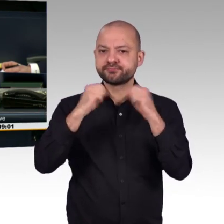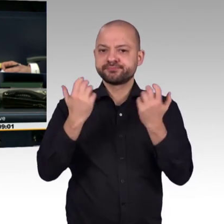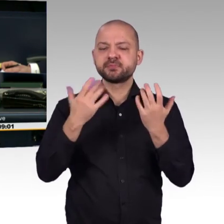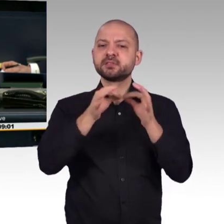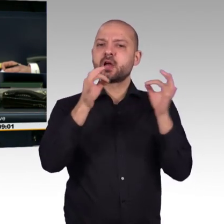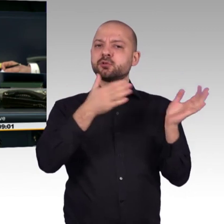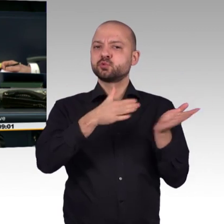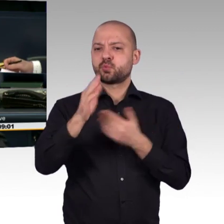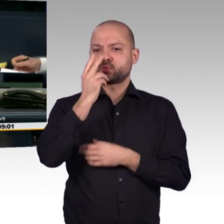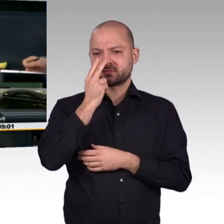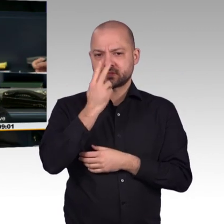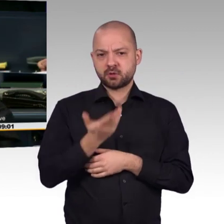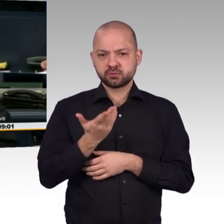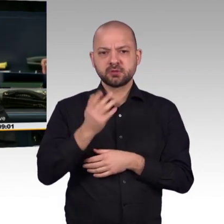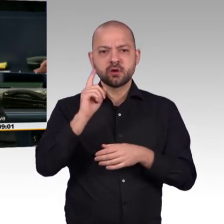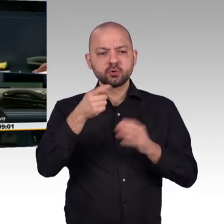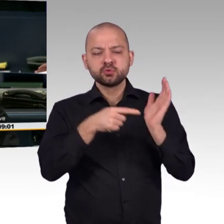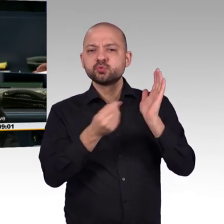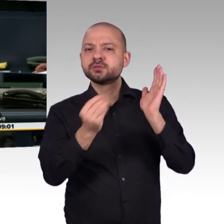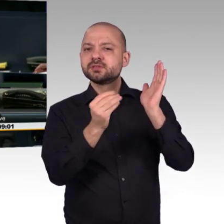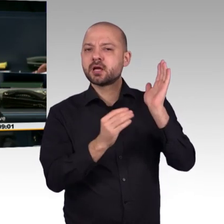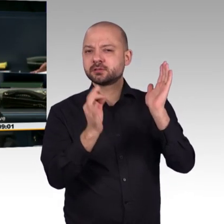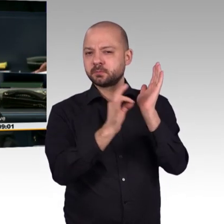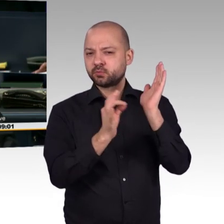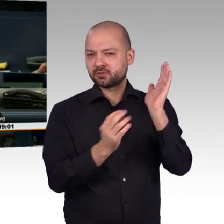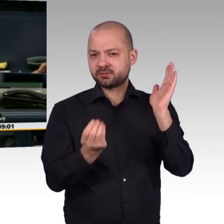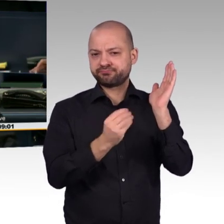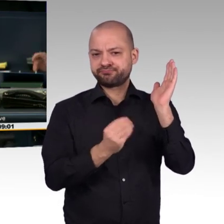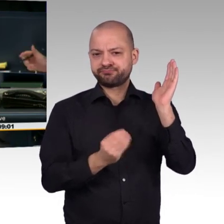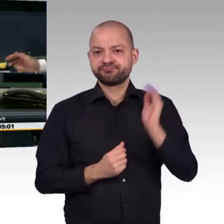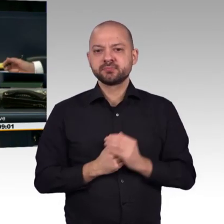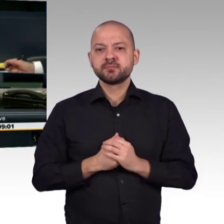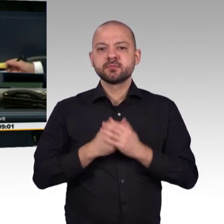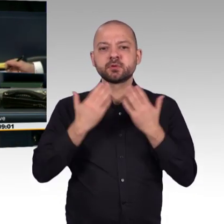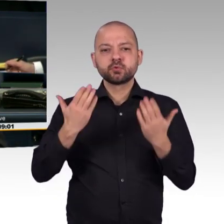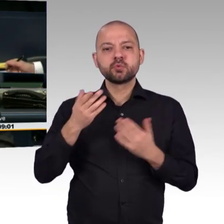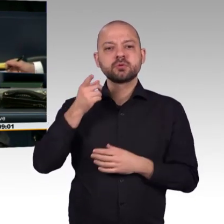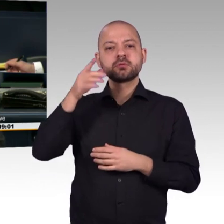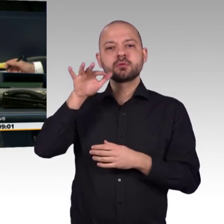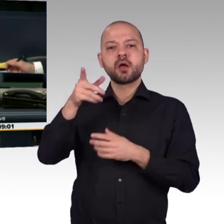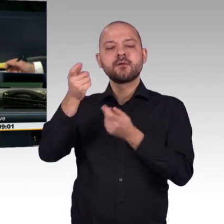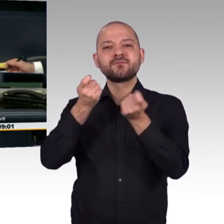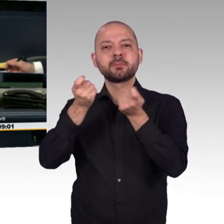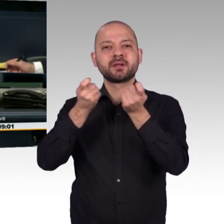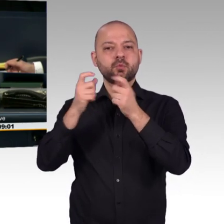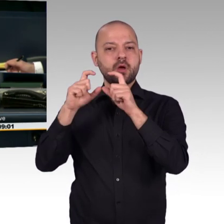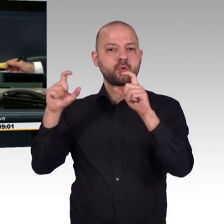auf der Drucksache 19-79-40, soll unter Abweichung von der Frisch des 90 Absatz 2 der Geschäftsordnung